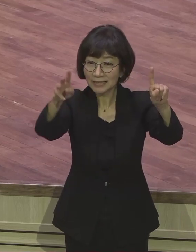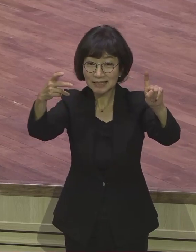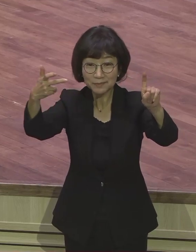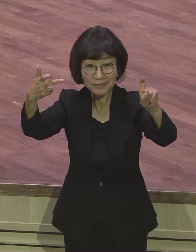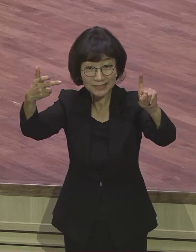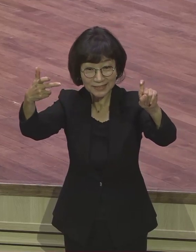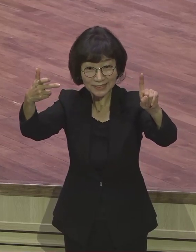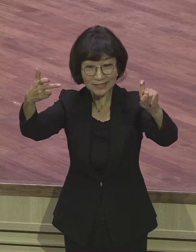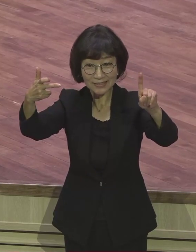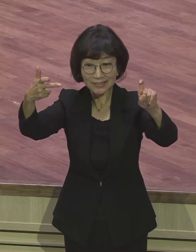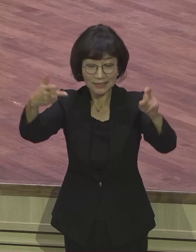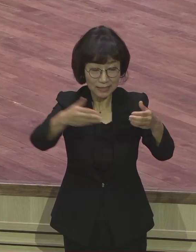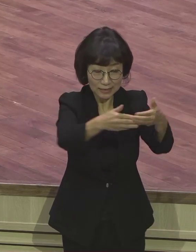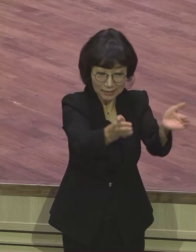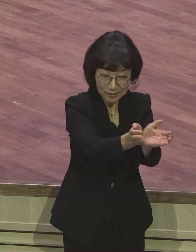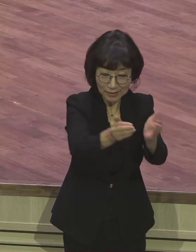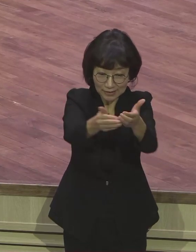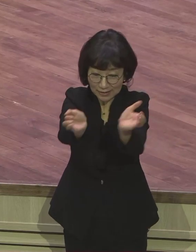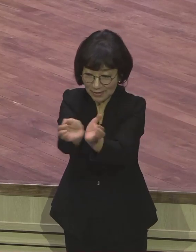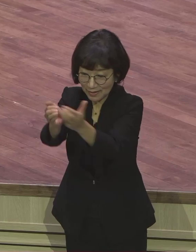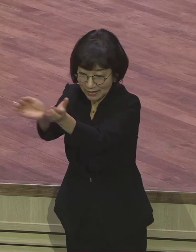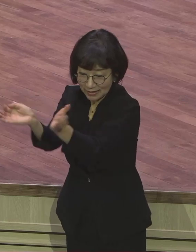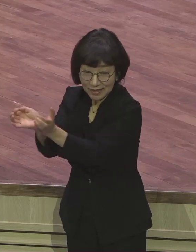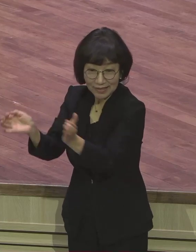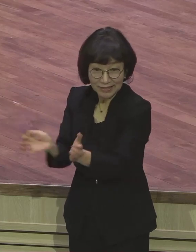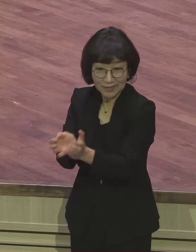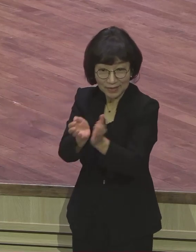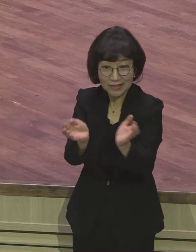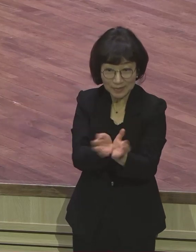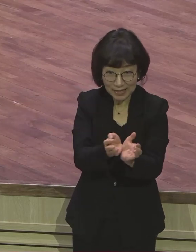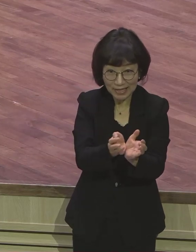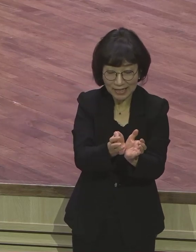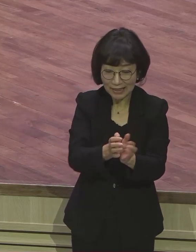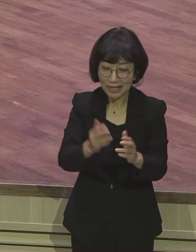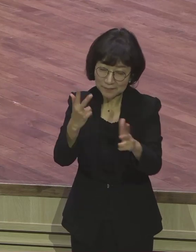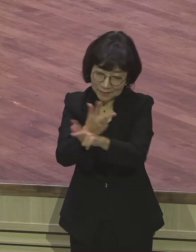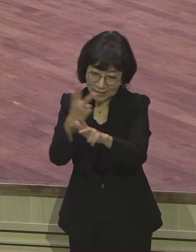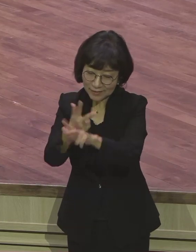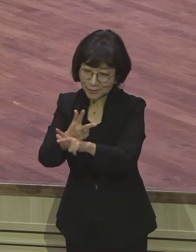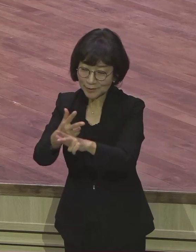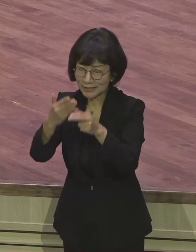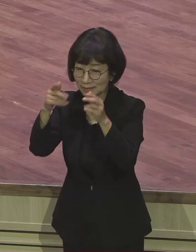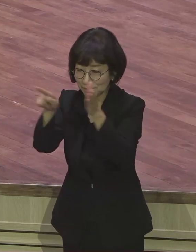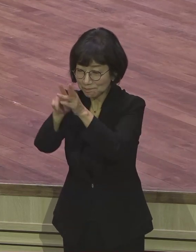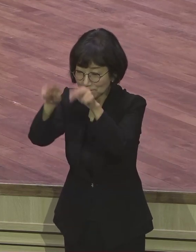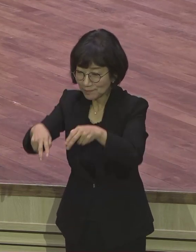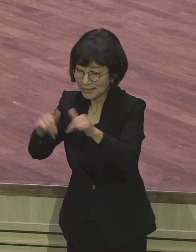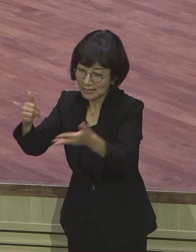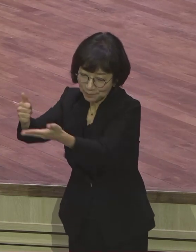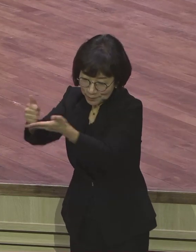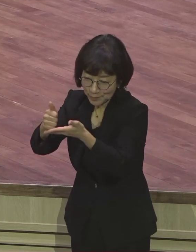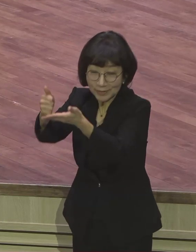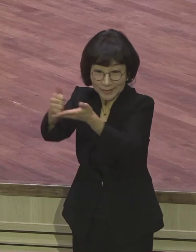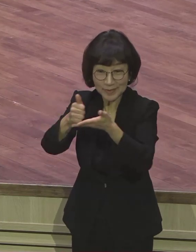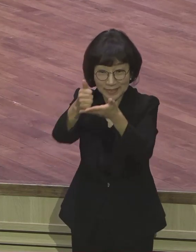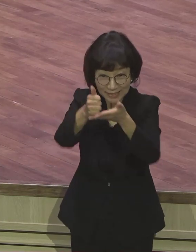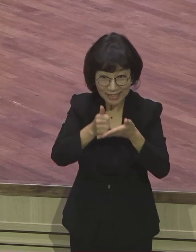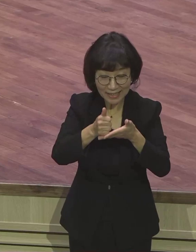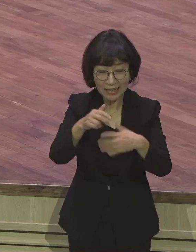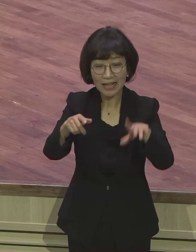기관 각 부서 각 교구별로 뭐 매주 초청합니다. 11월 16일 토요일에는 다문화 축제가 일어납니다.